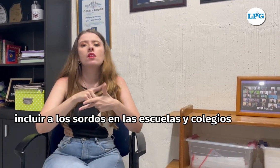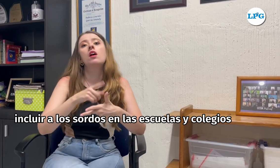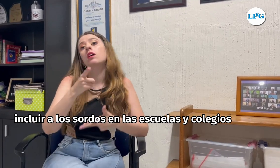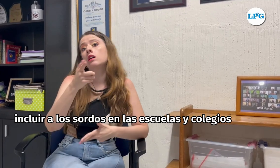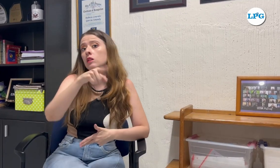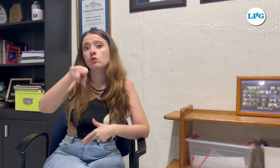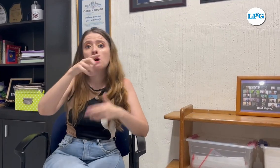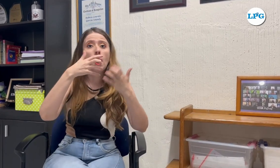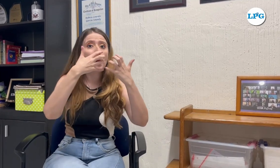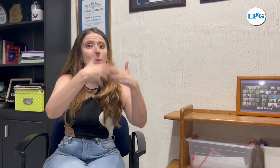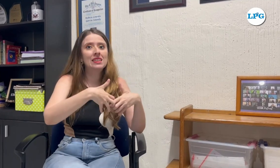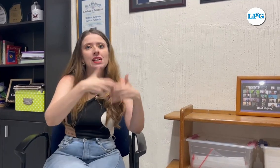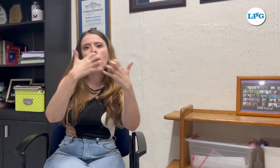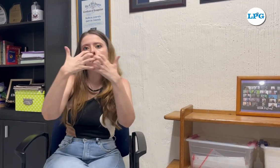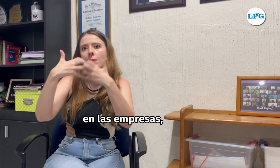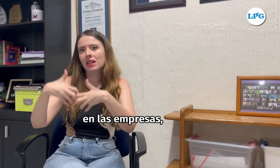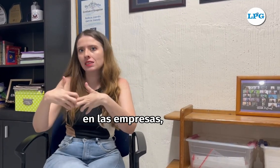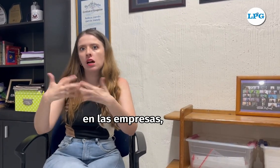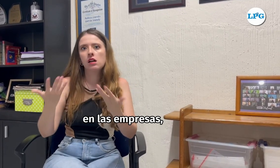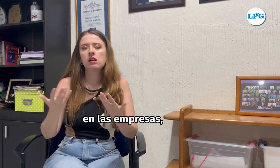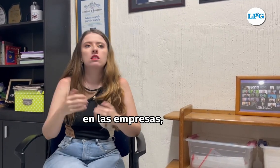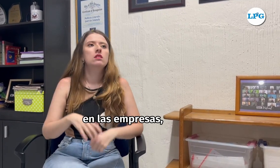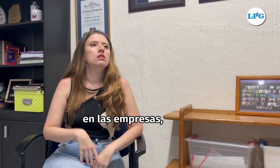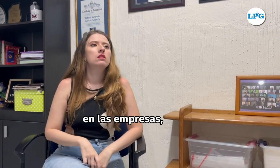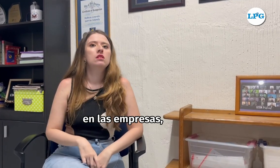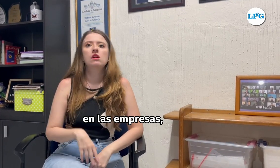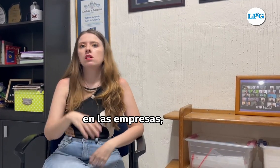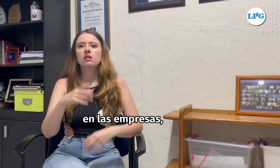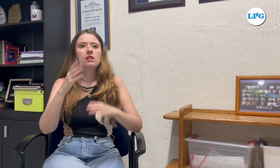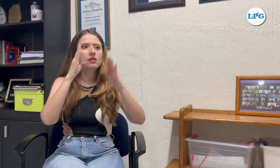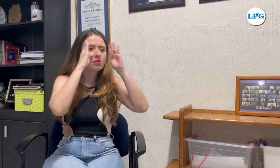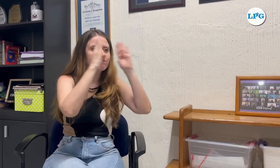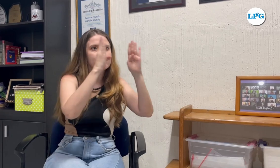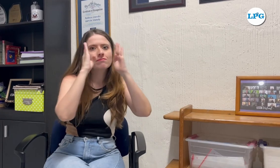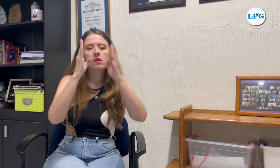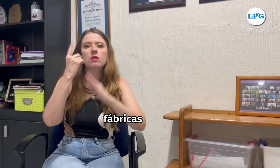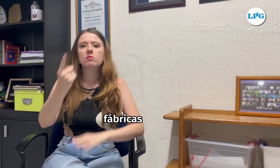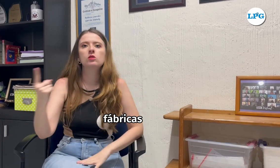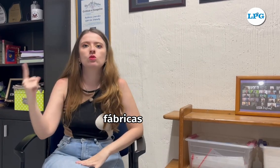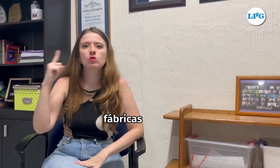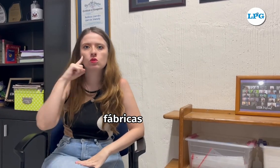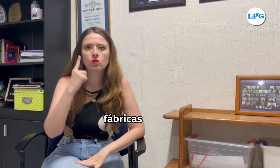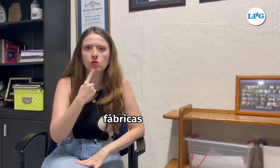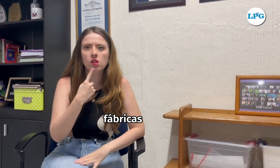las empresas, en fábricas.